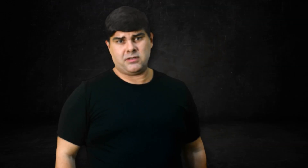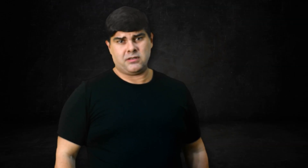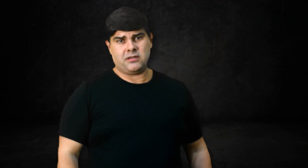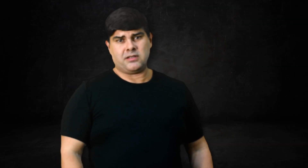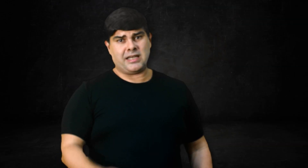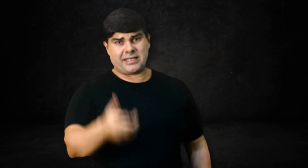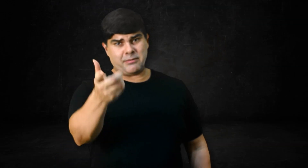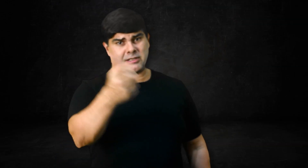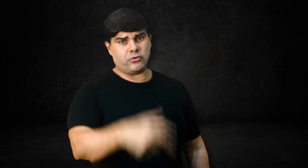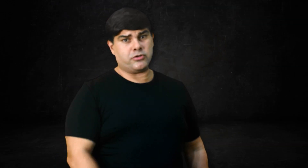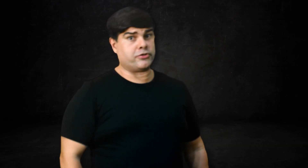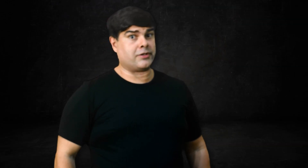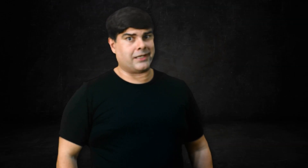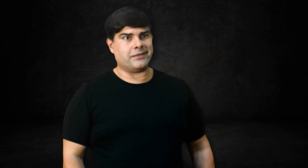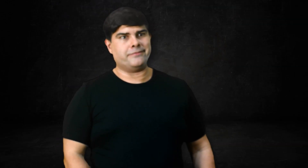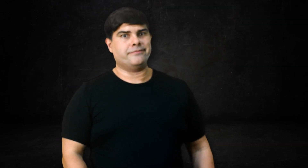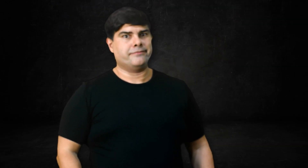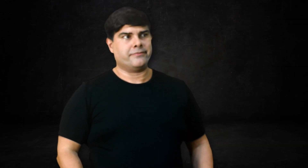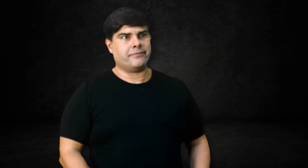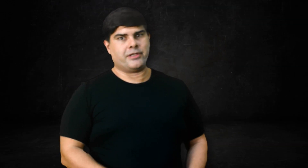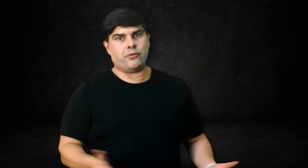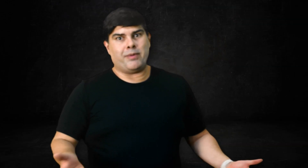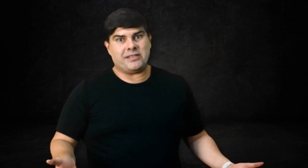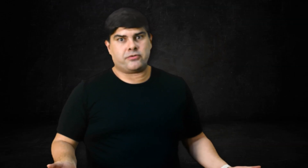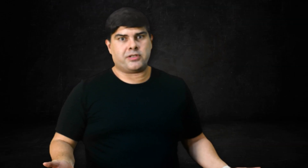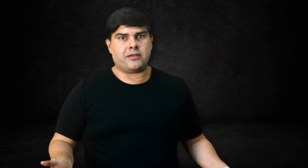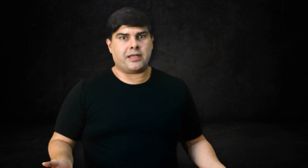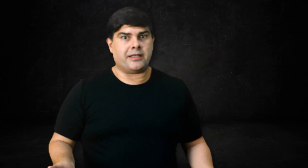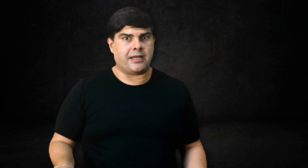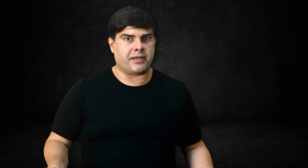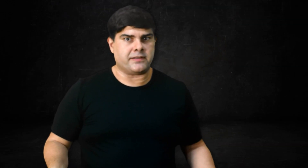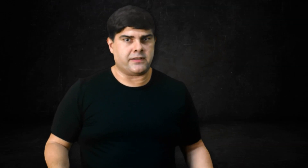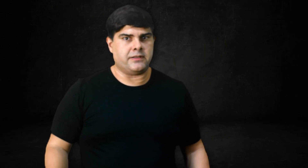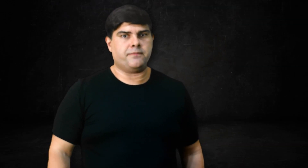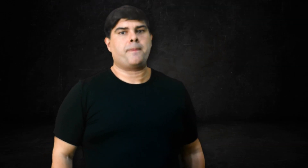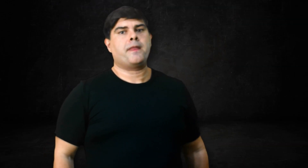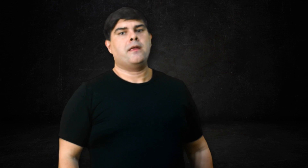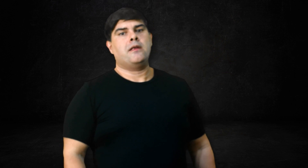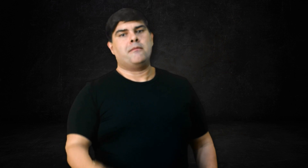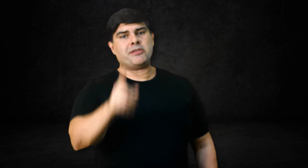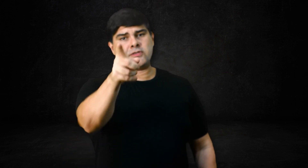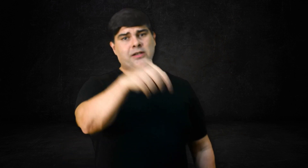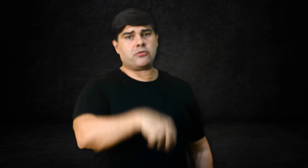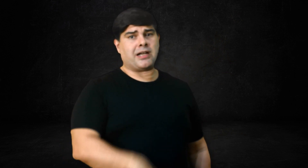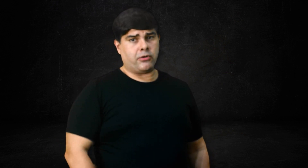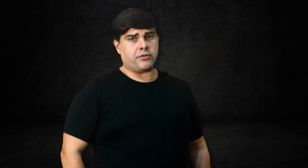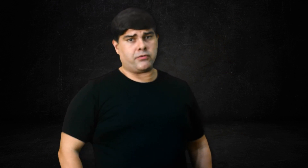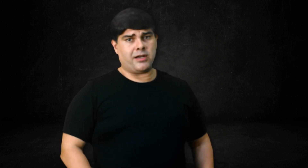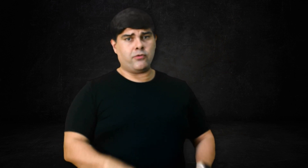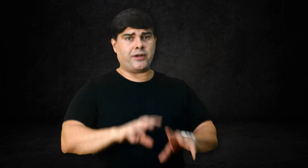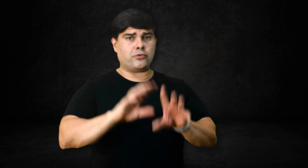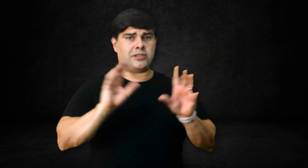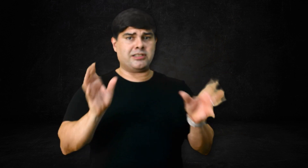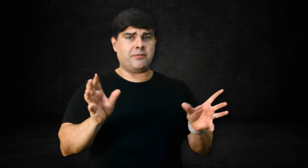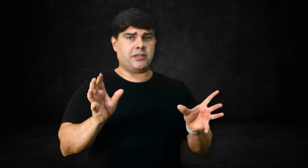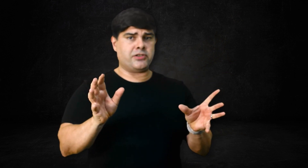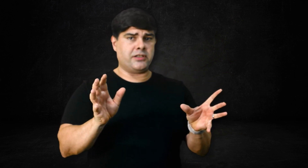que é a queima da gordura estocada. Que é o básico de quem quer emagrecer. Mas o saldo calórico é o fator determinante aí.